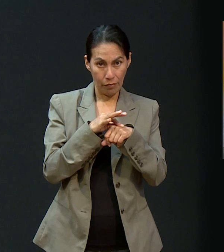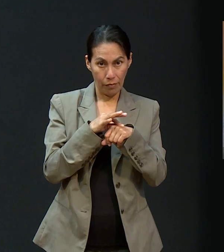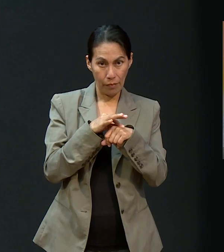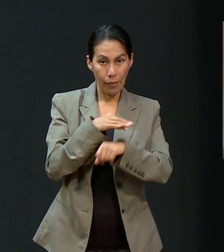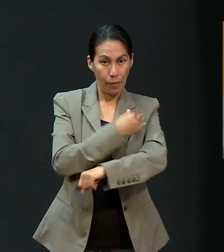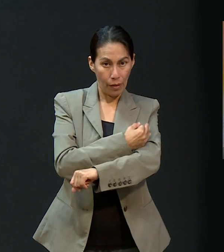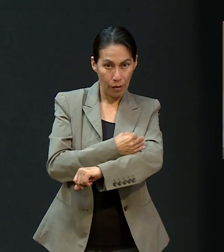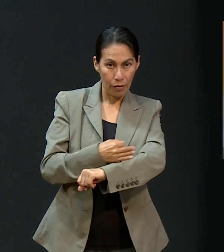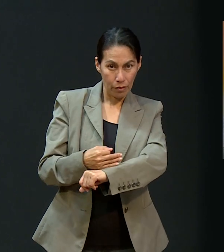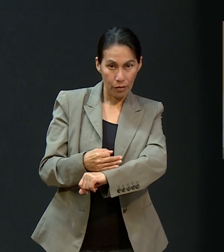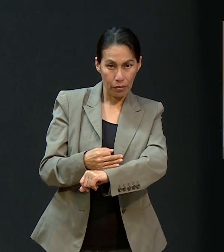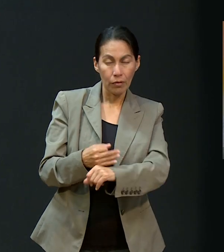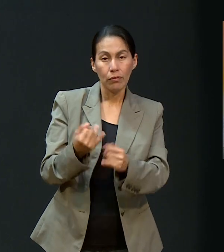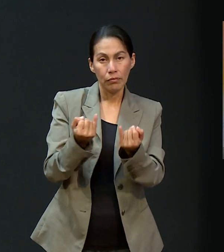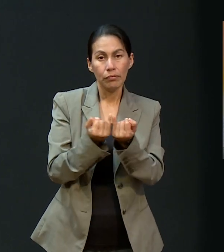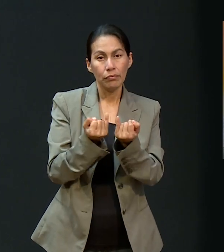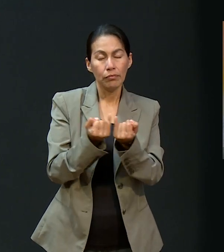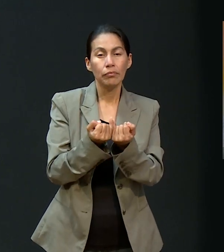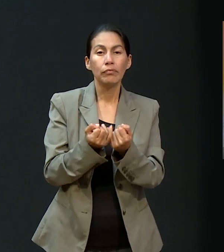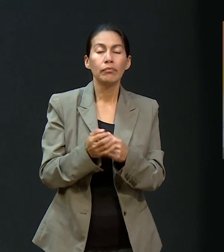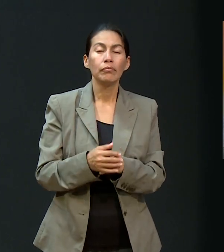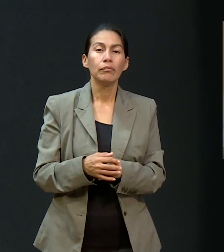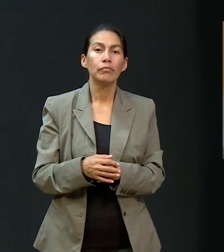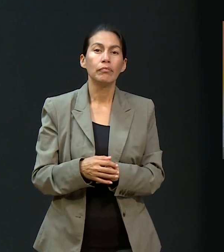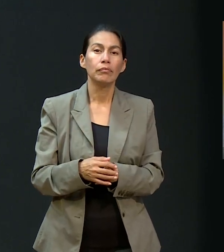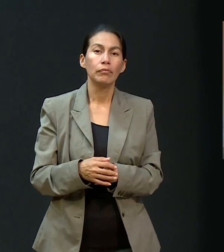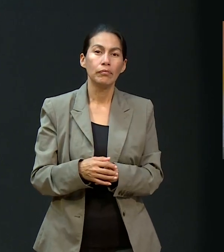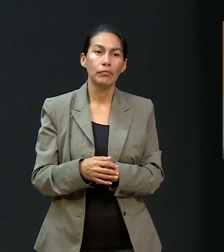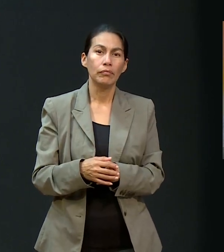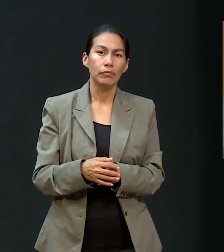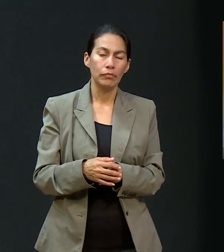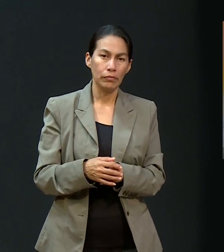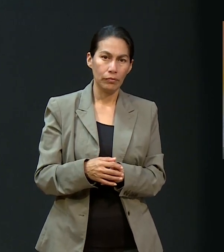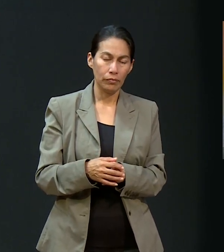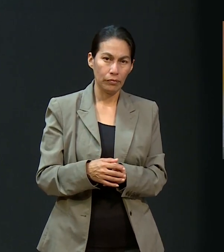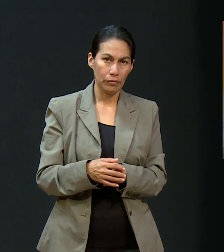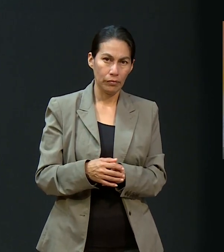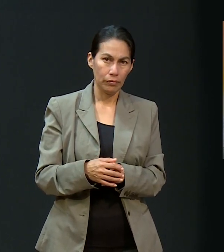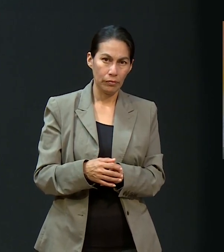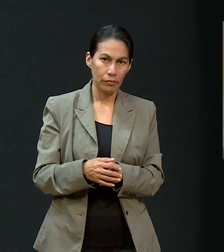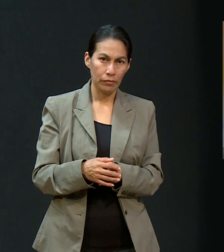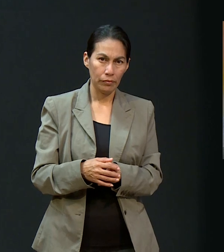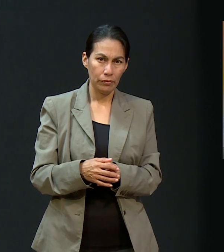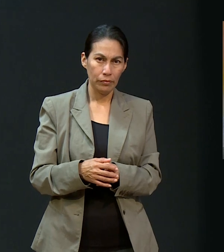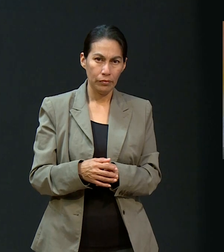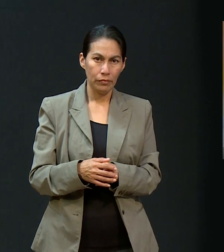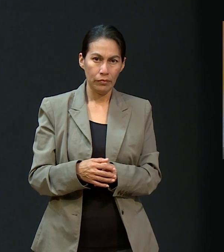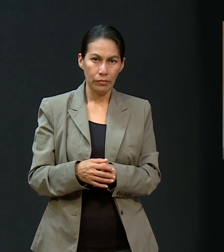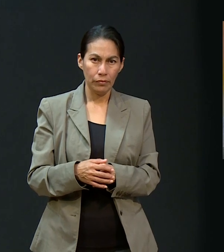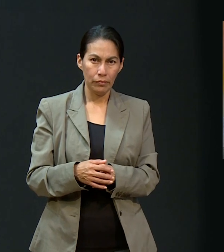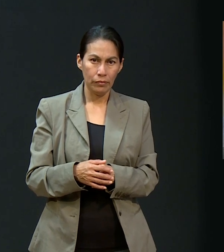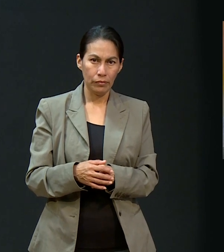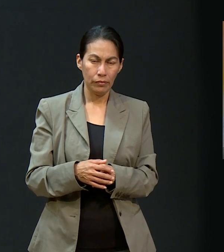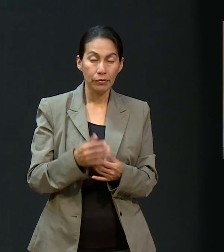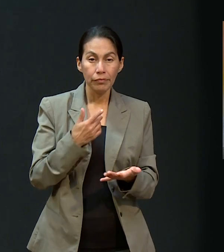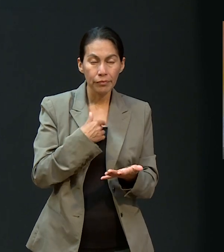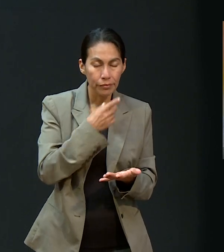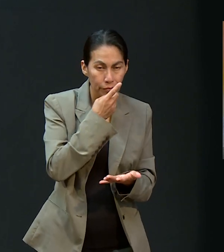personal, sino como familia nos impactó de una manera muy profunda. Y